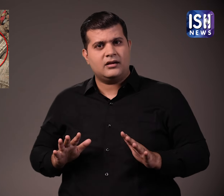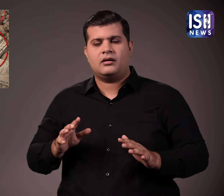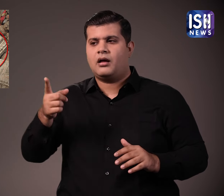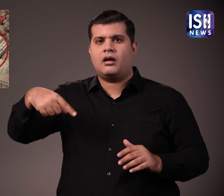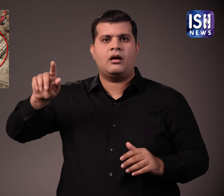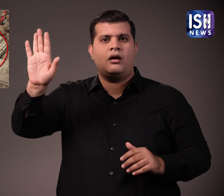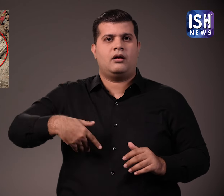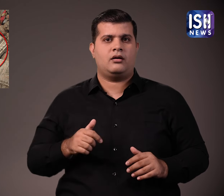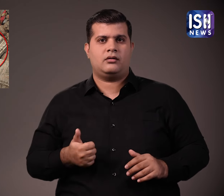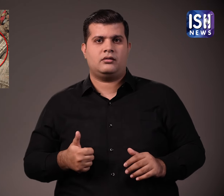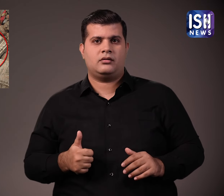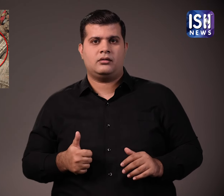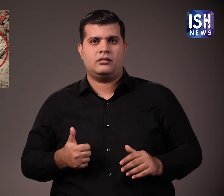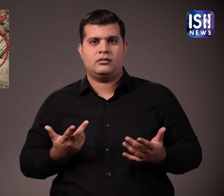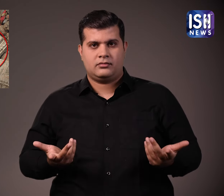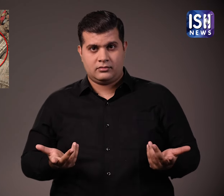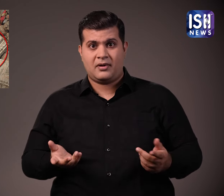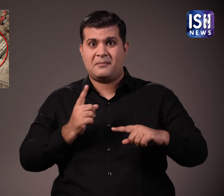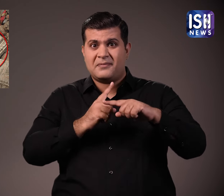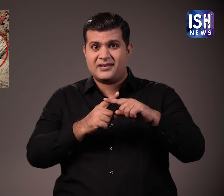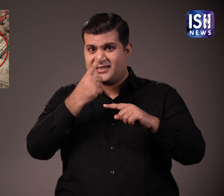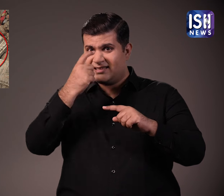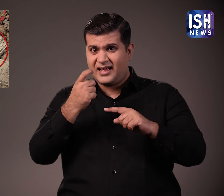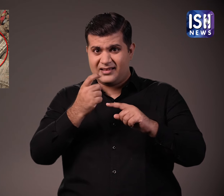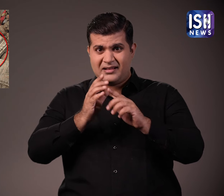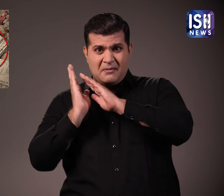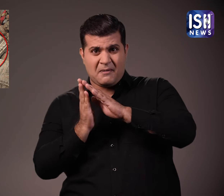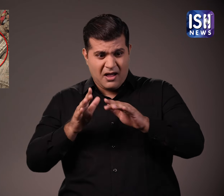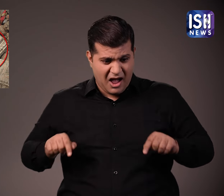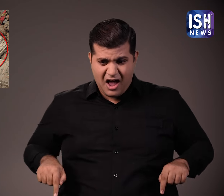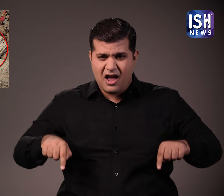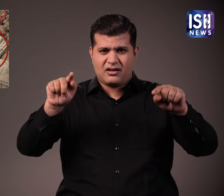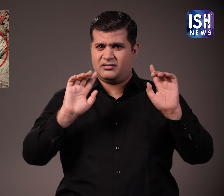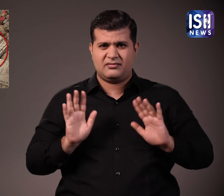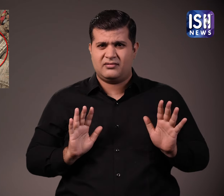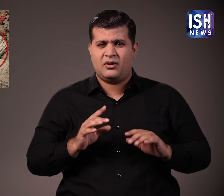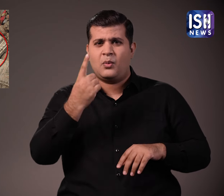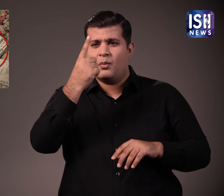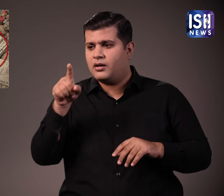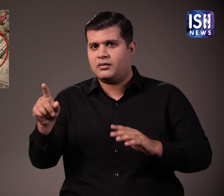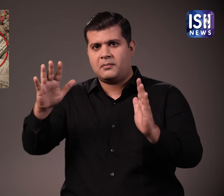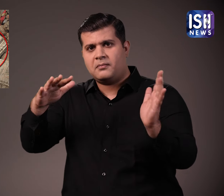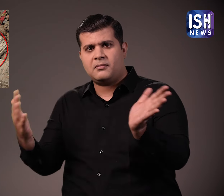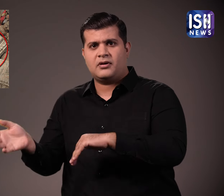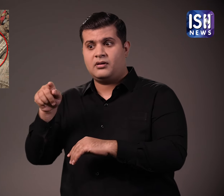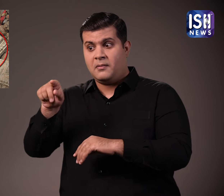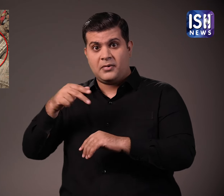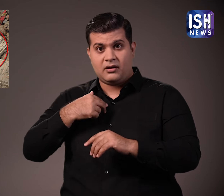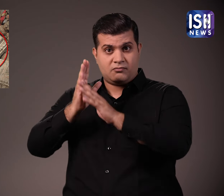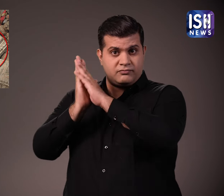लेकिन कोई आगे नहीं आया. केवल एक ही मूर्ति दुरभाग्य पूर्ण थी, वो भी जान बूचकर नहीं